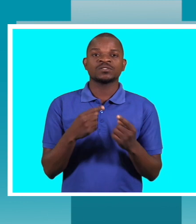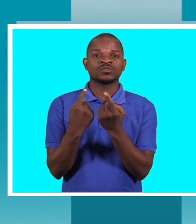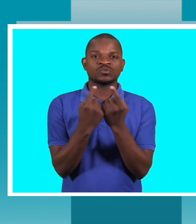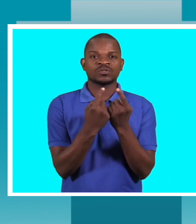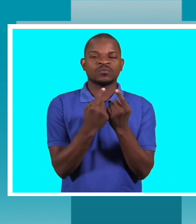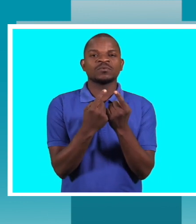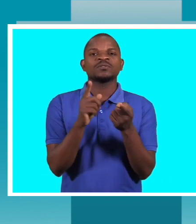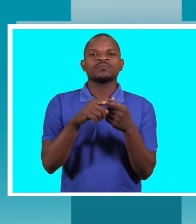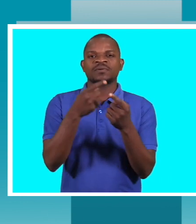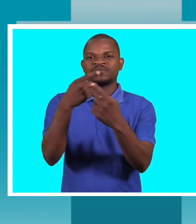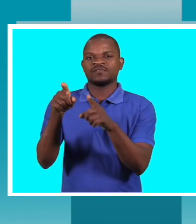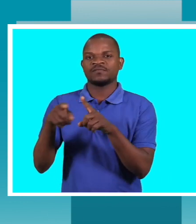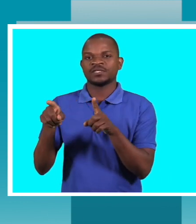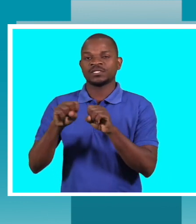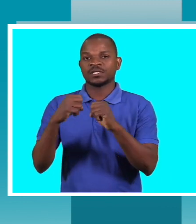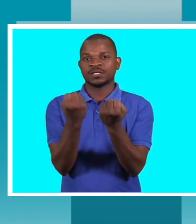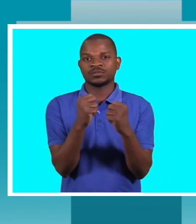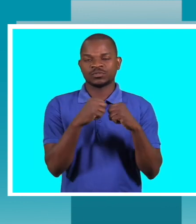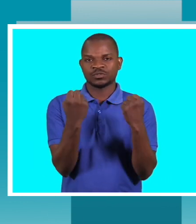diferentes atores, mas para a questão que coloca diretamente